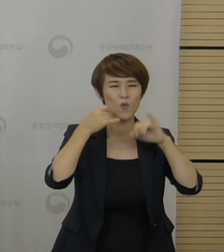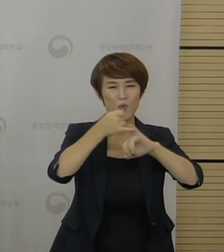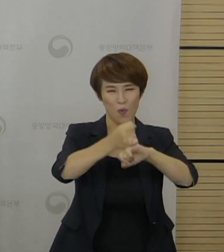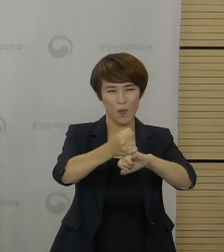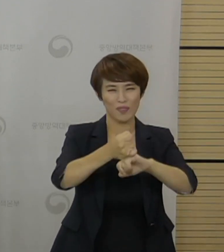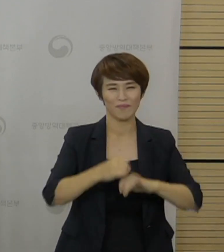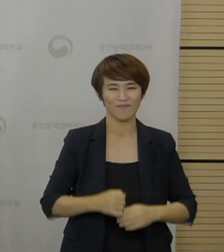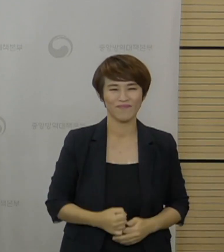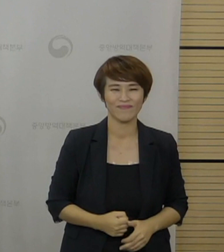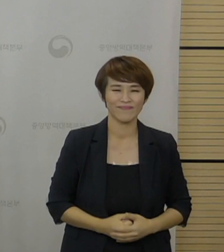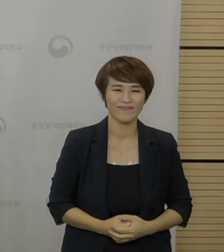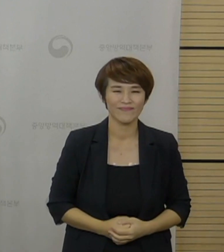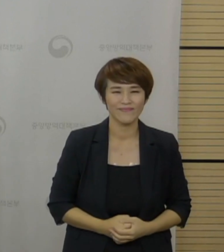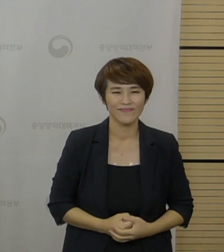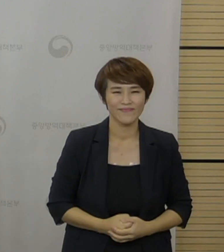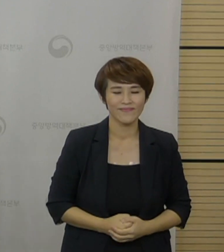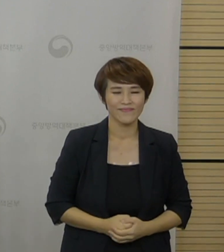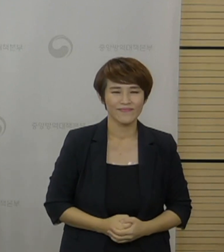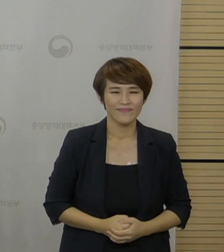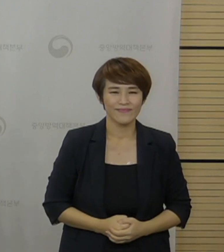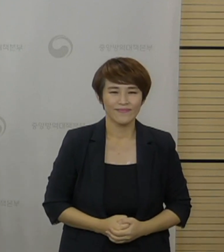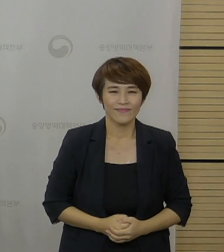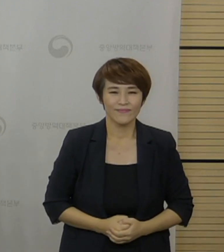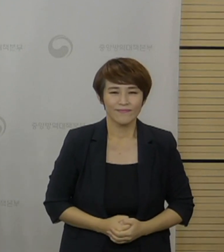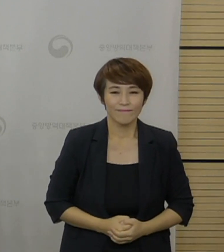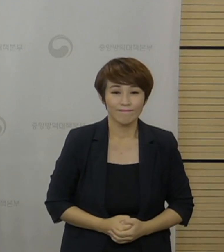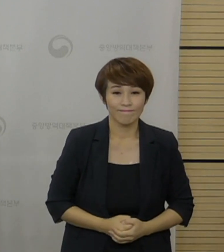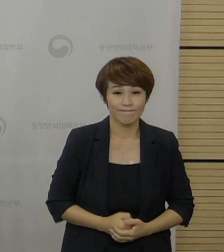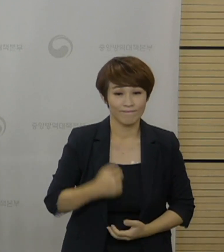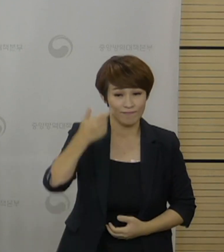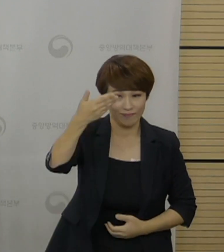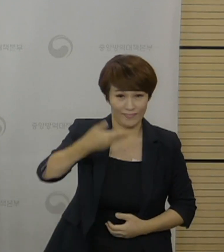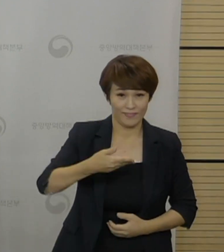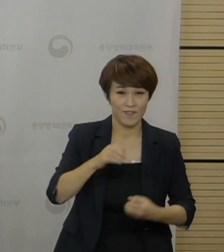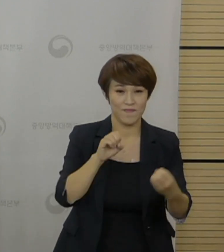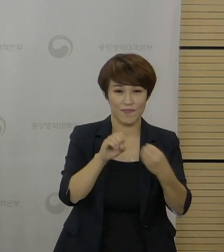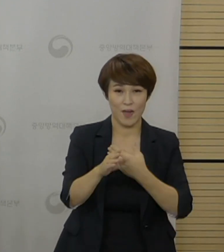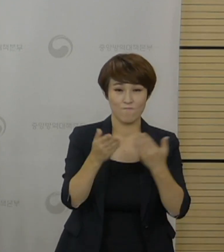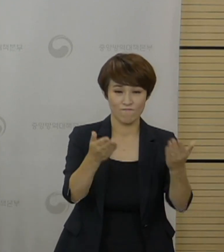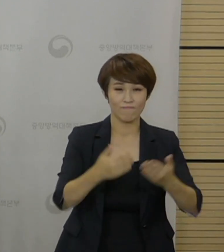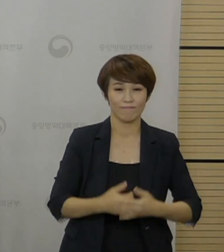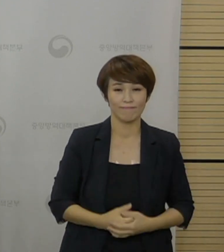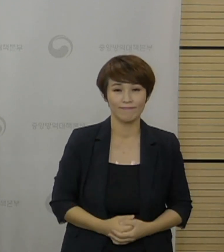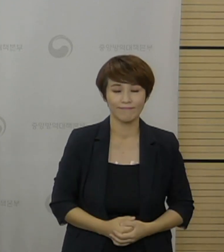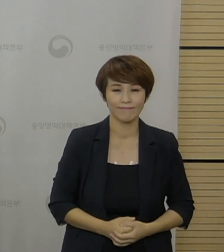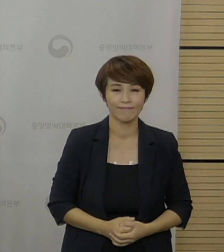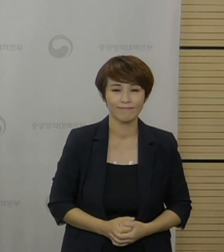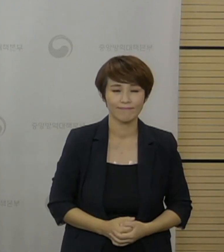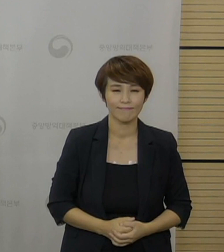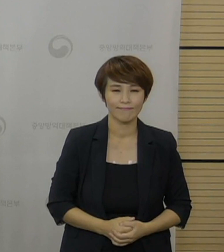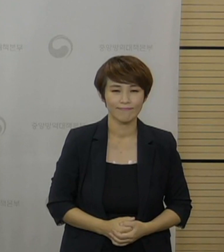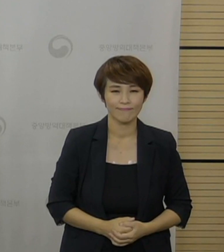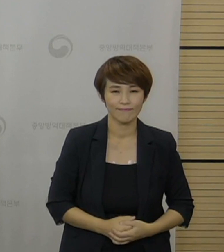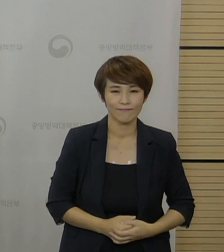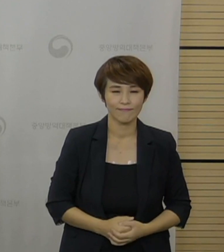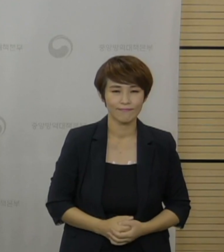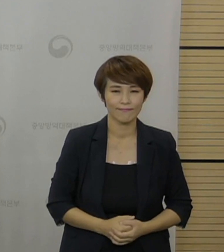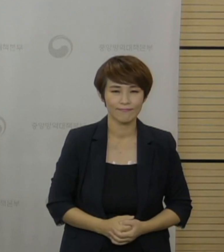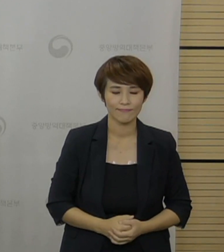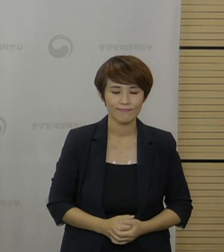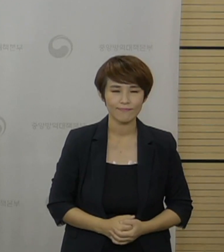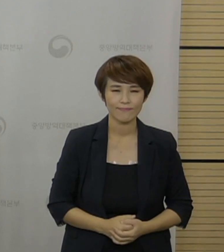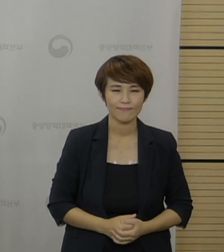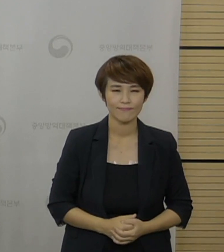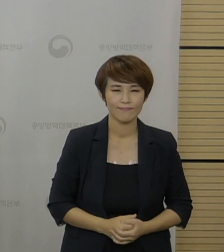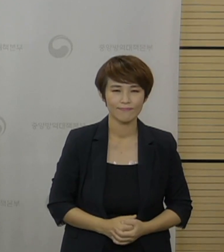감사합니다. 네, 지금부터 기자님들 질문에 답변 드리겠습니다. 출입비자단에서 보내준 사전질문 먼저 드리겠습니다.